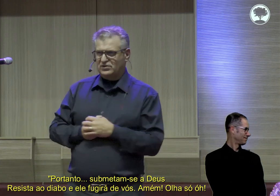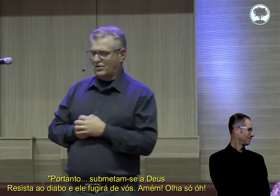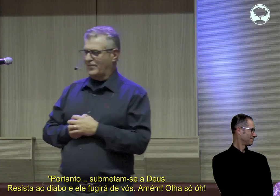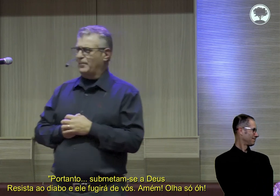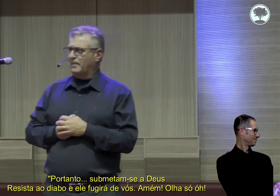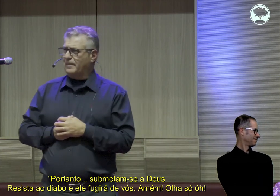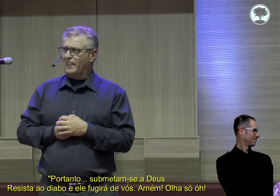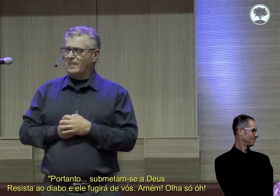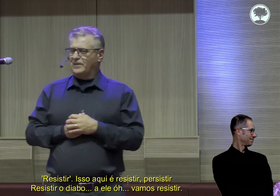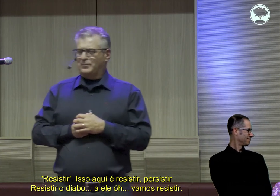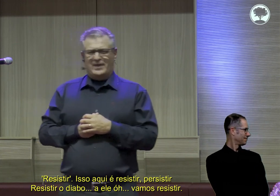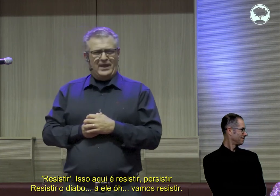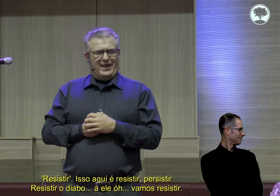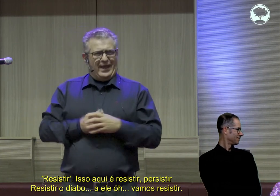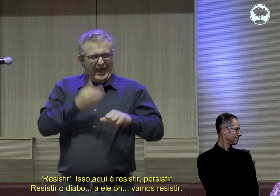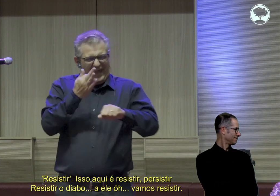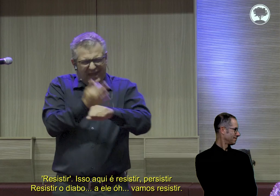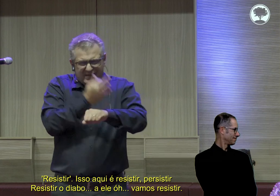Olha só.